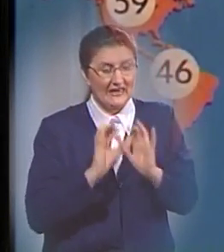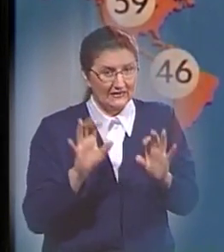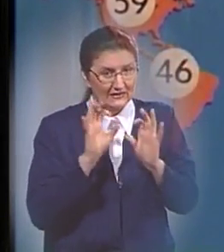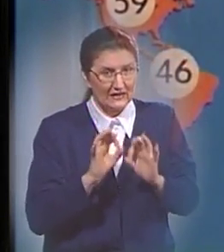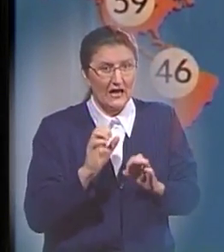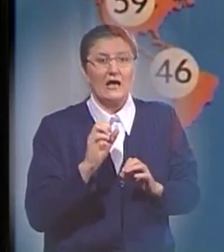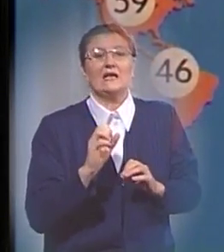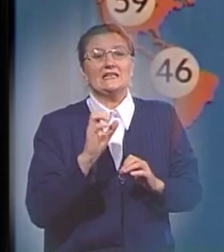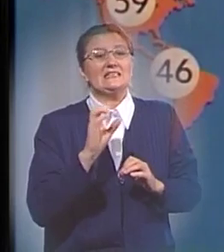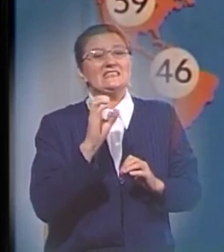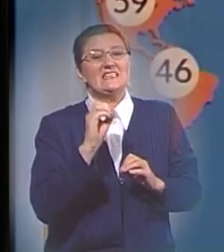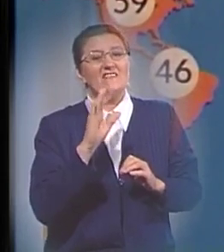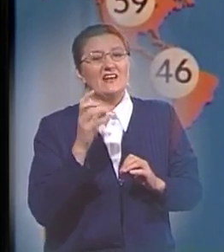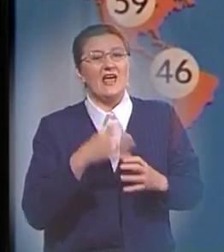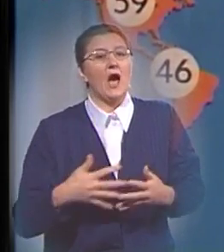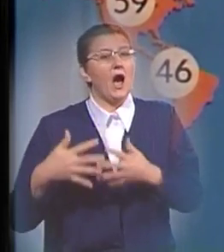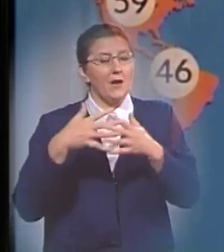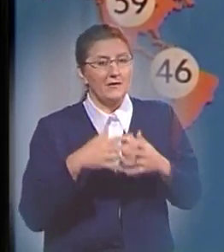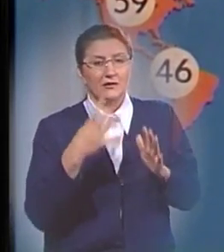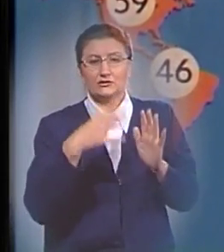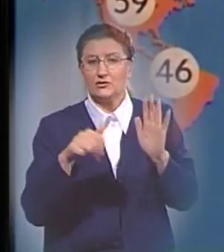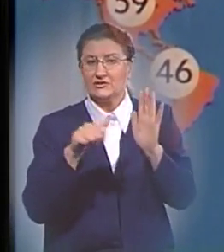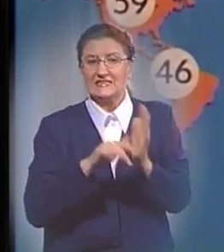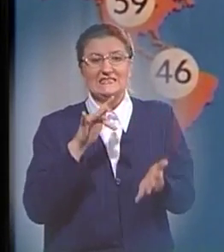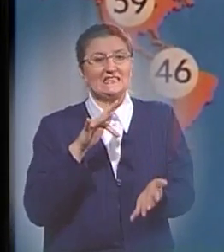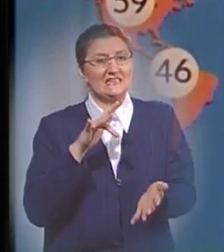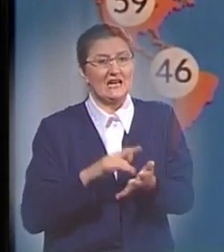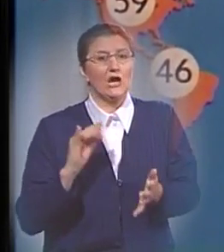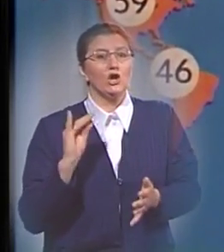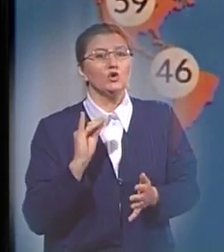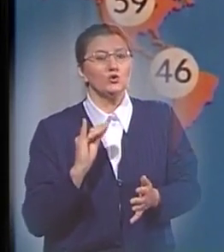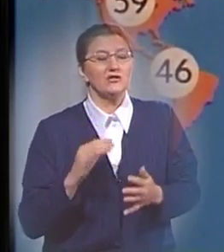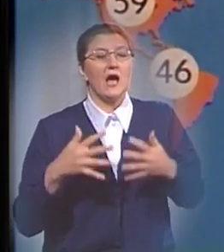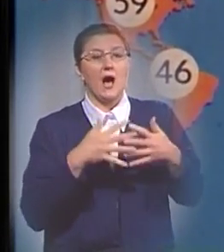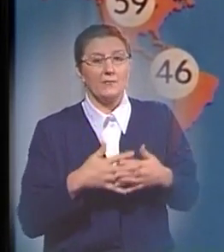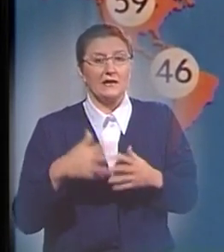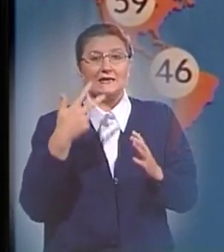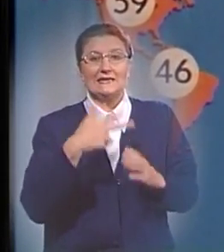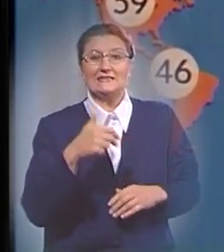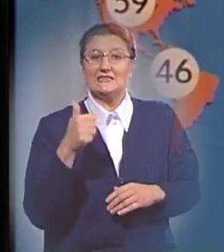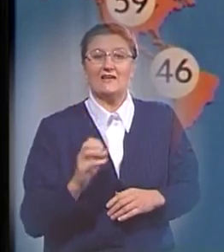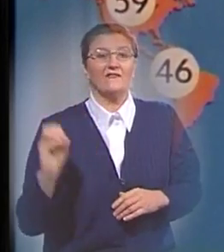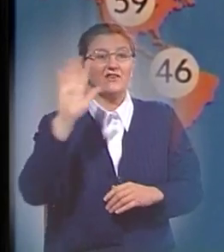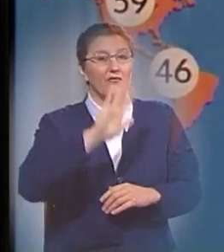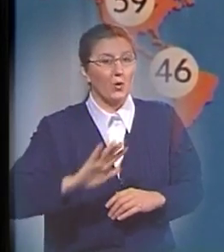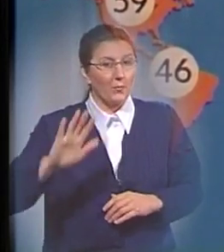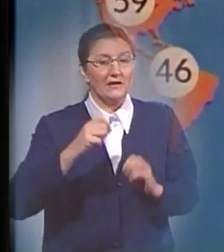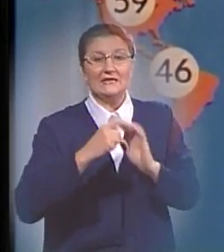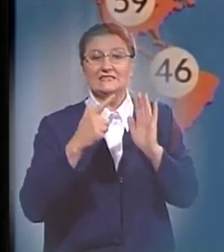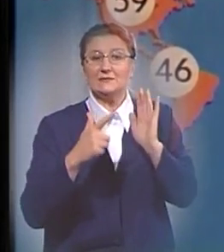аборигенов Северной Америки, 46 в Центральной и Южной Америке, 31 в Европе, 17 на Ближнем